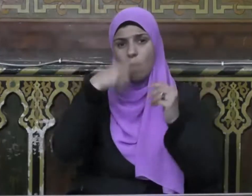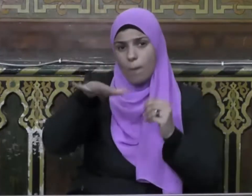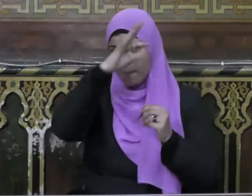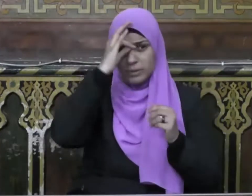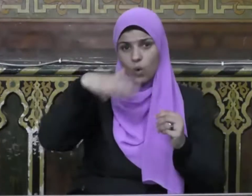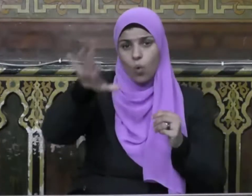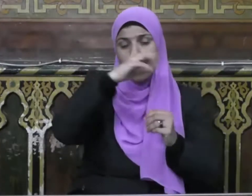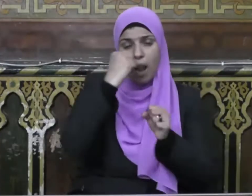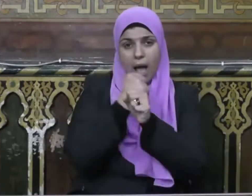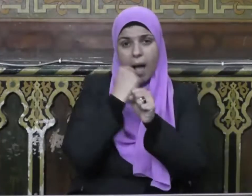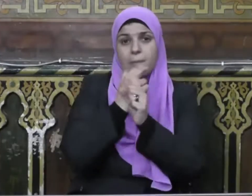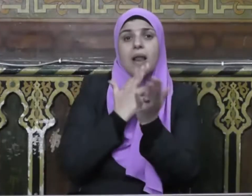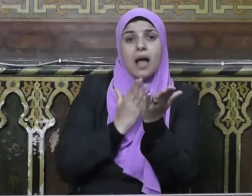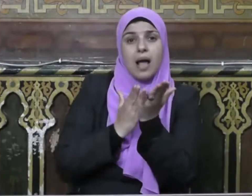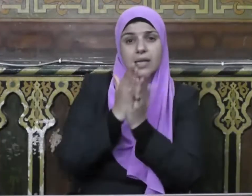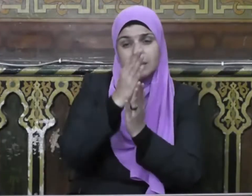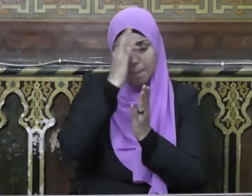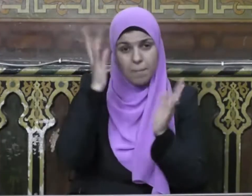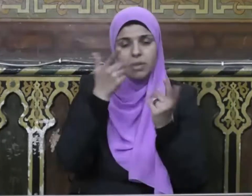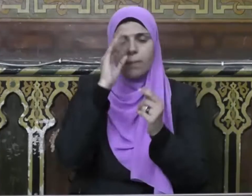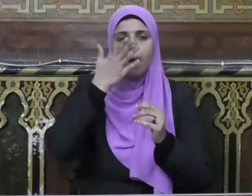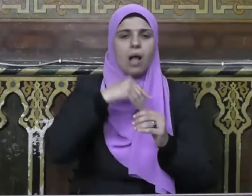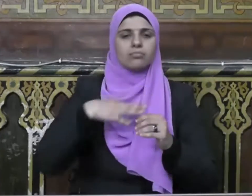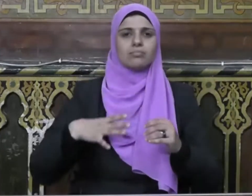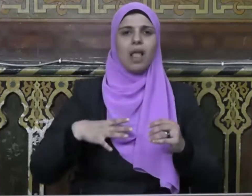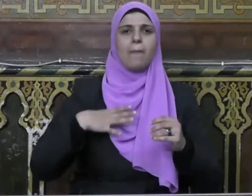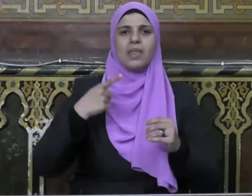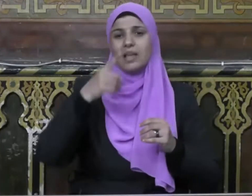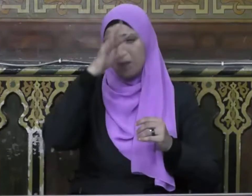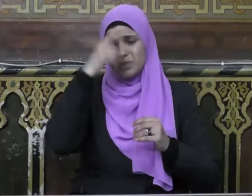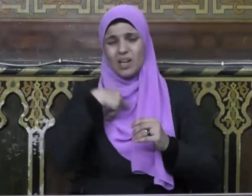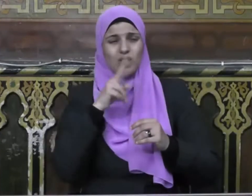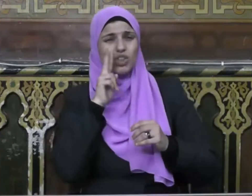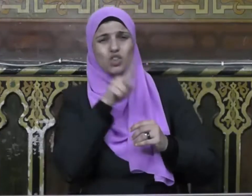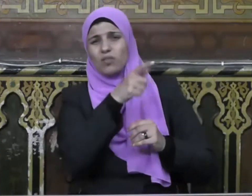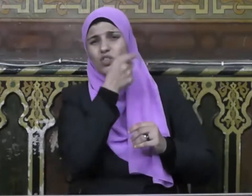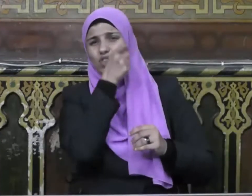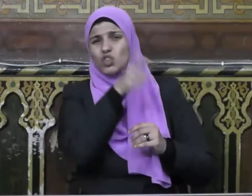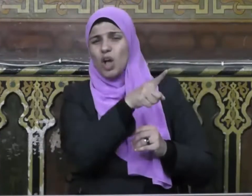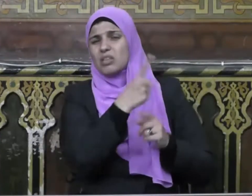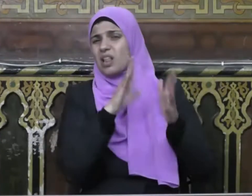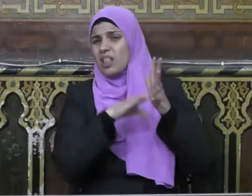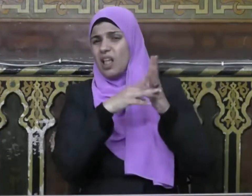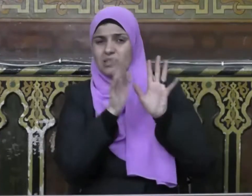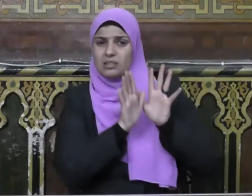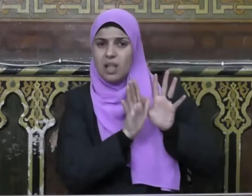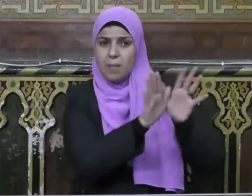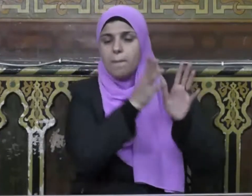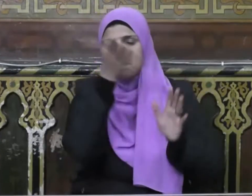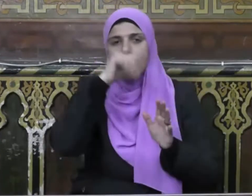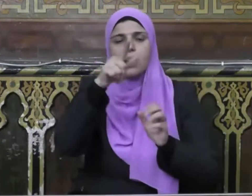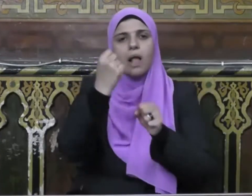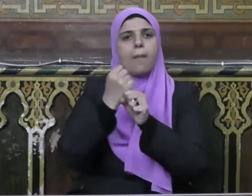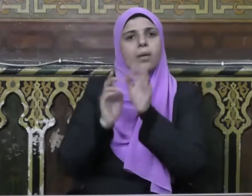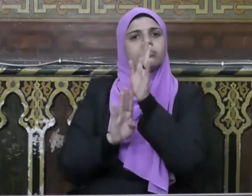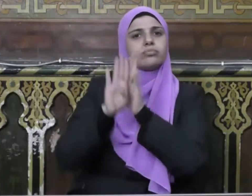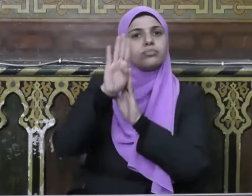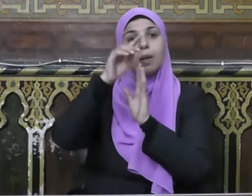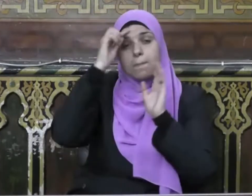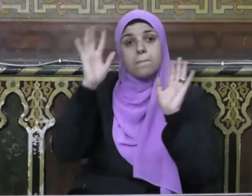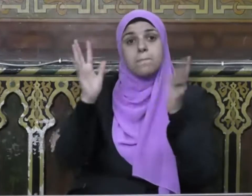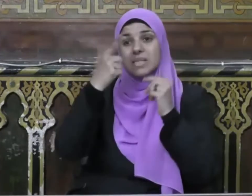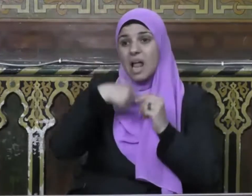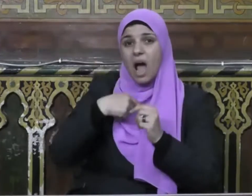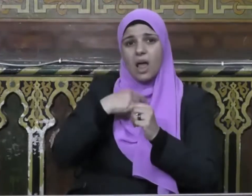أحسن إلى من شئتا تكن أميرة واستغني عن من شئتا تكن نظيرة واحتج إلى